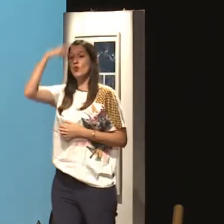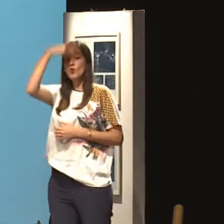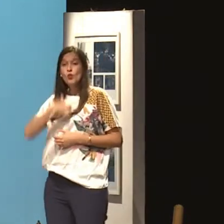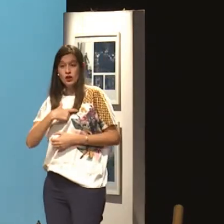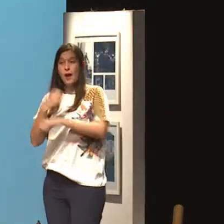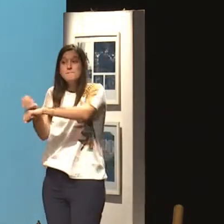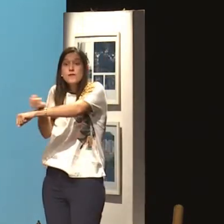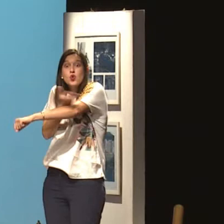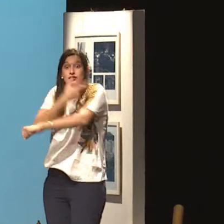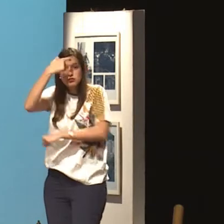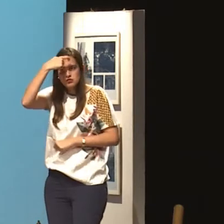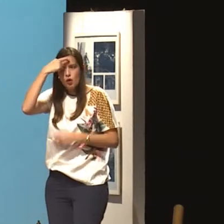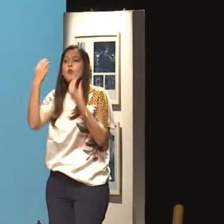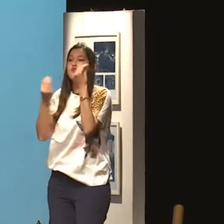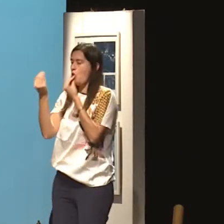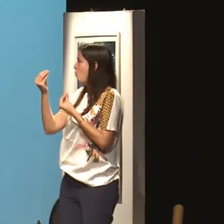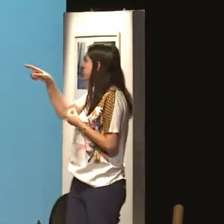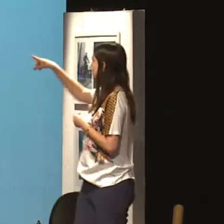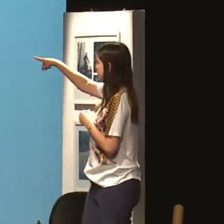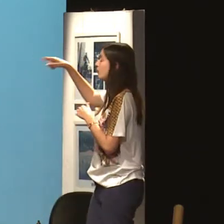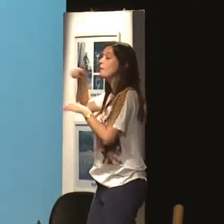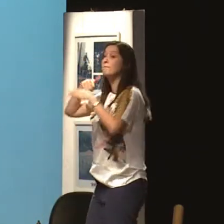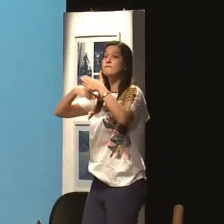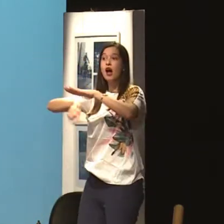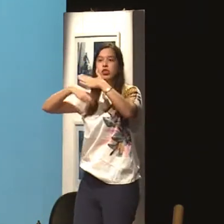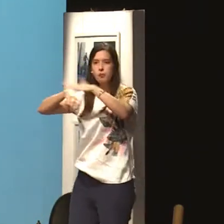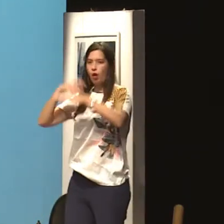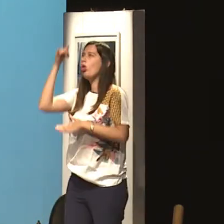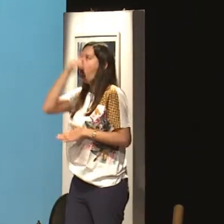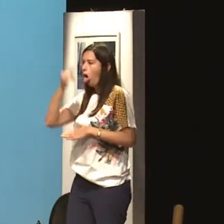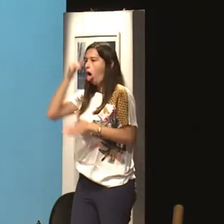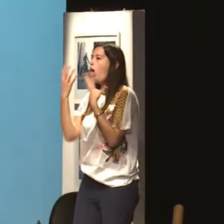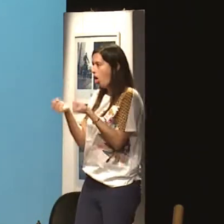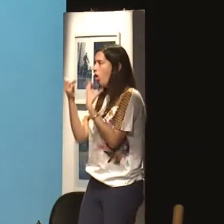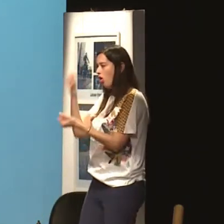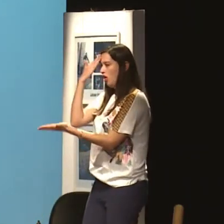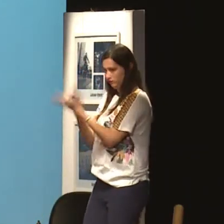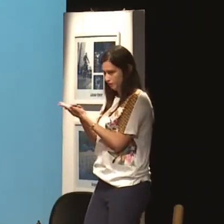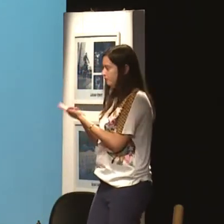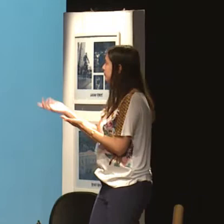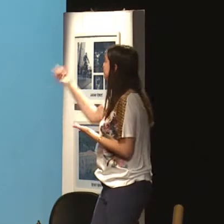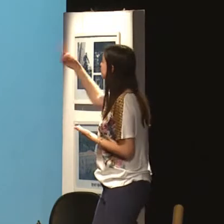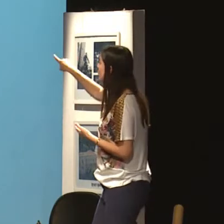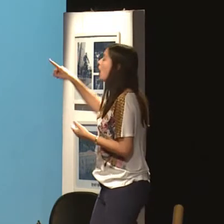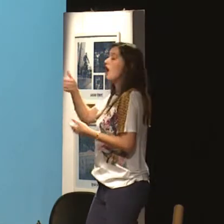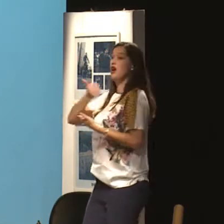E o que acontece com o emocional dessas mulheres que vivenciam isso? A questão da manipulação, de tudo aceitar.